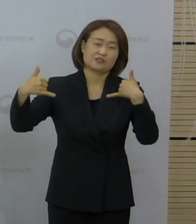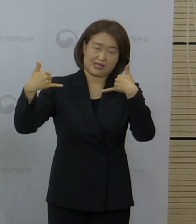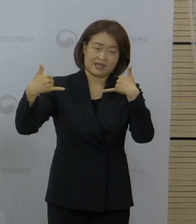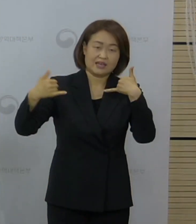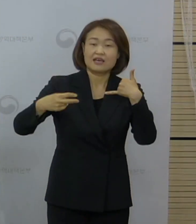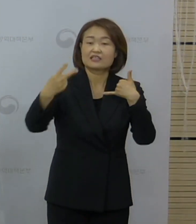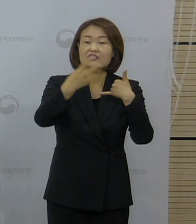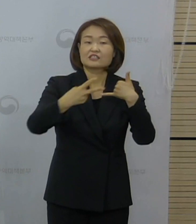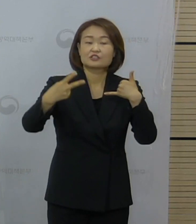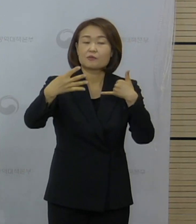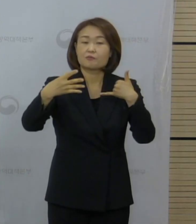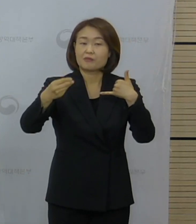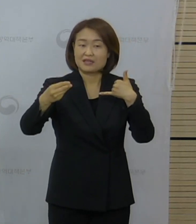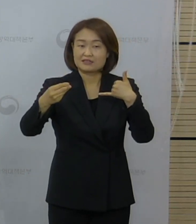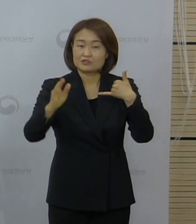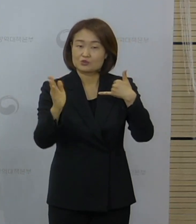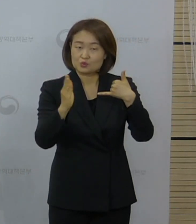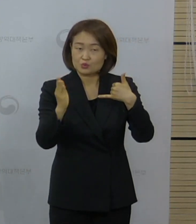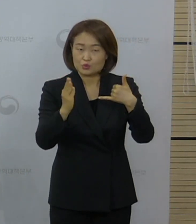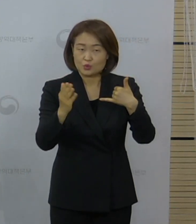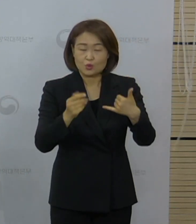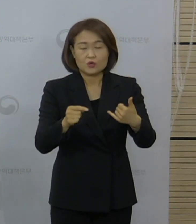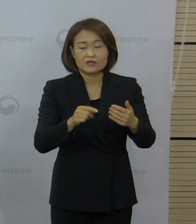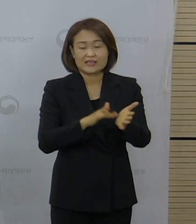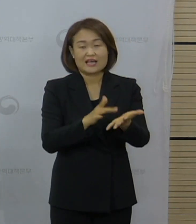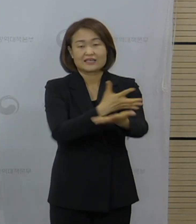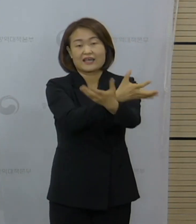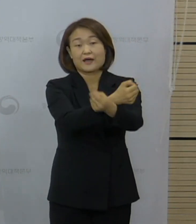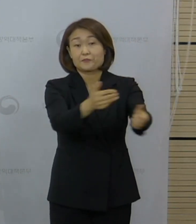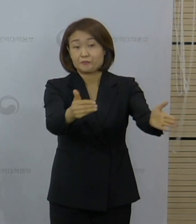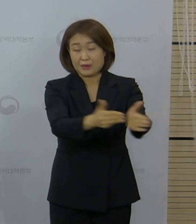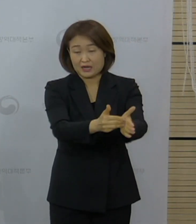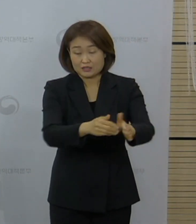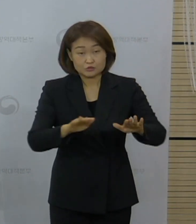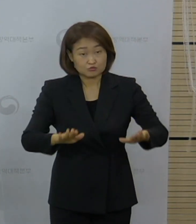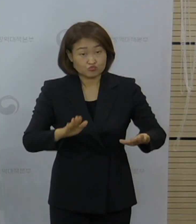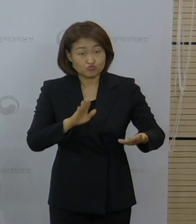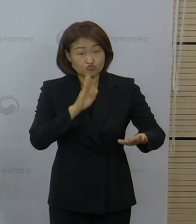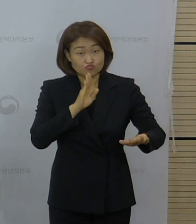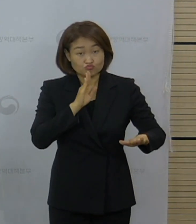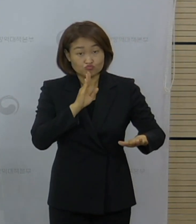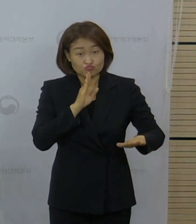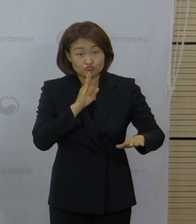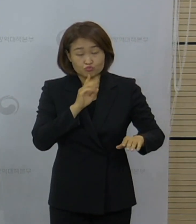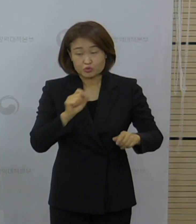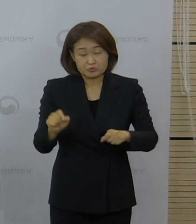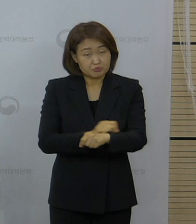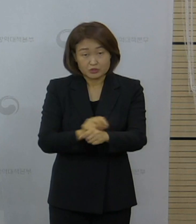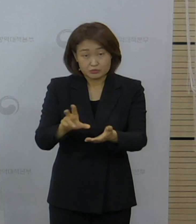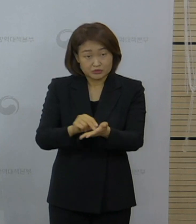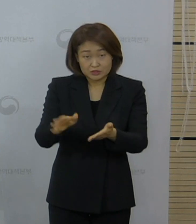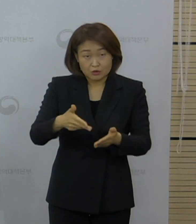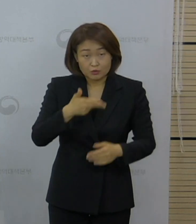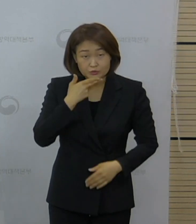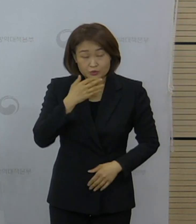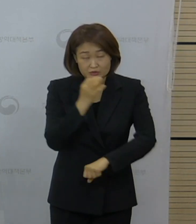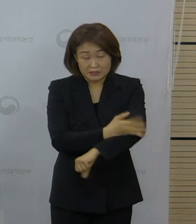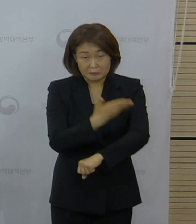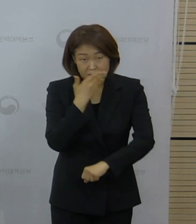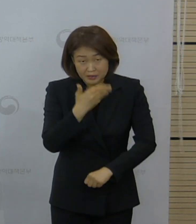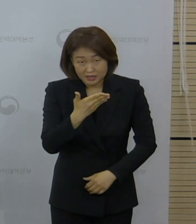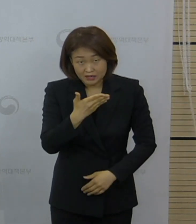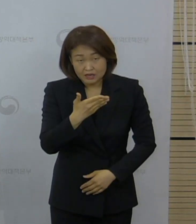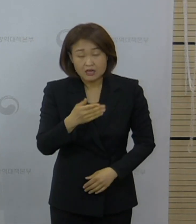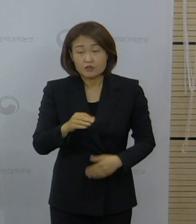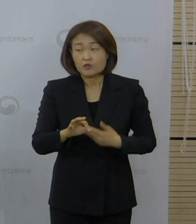계약을 했다라고 밝힌 바가 있는데 이 계약이 여전히 유효한 것인지 또 그렇다면 도입 계획에서 진전된 부분이